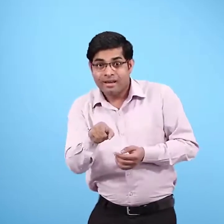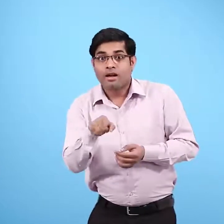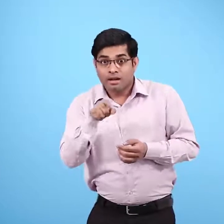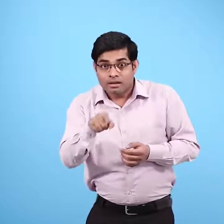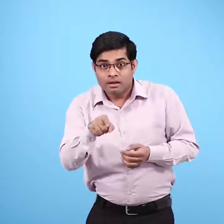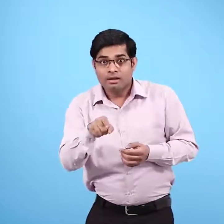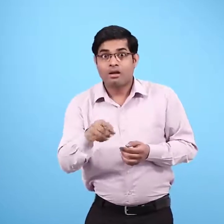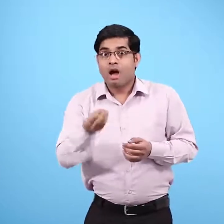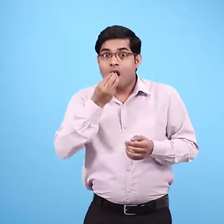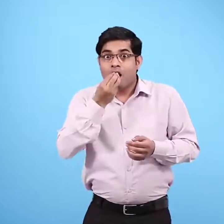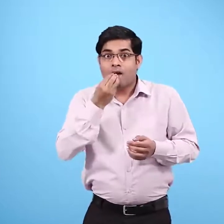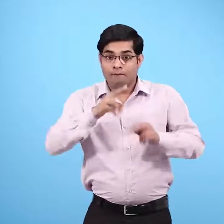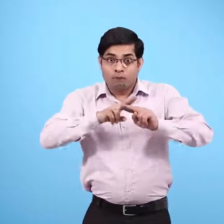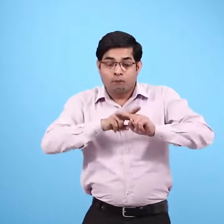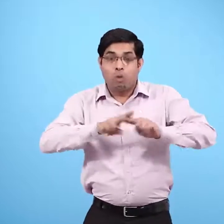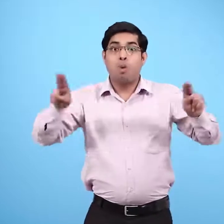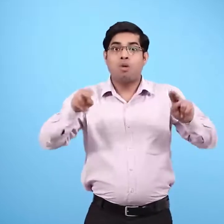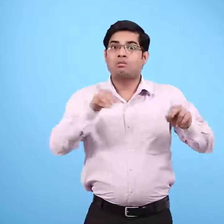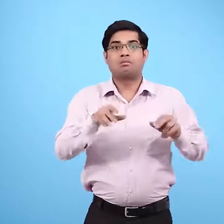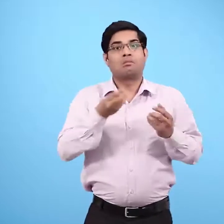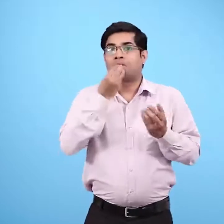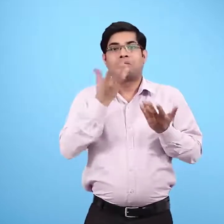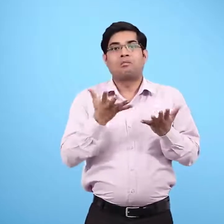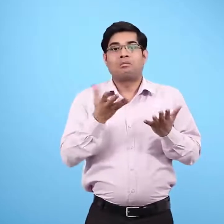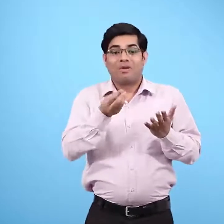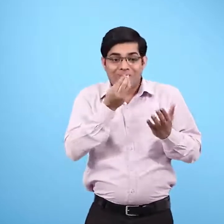रश्मी, जिसको पेट भर खाने को मिलता ही नहीं